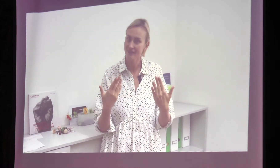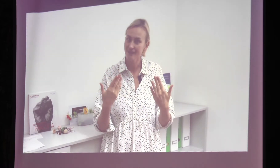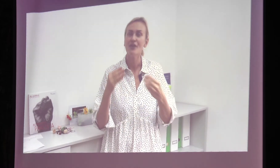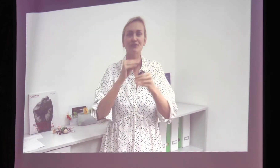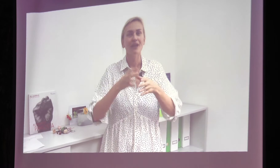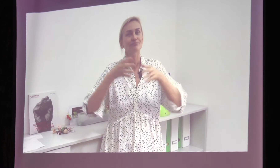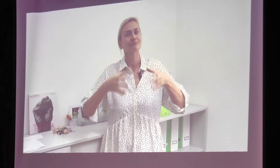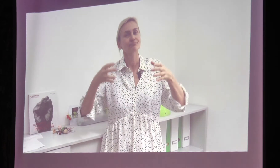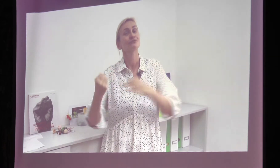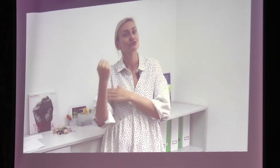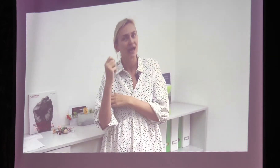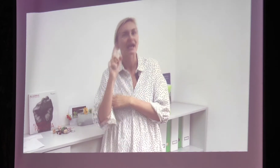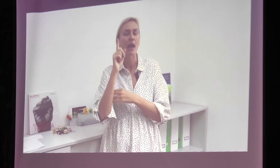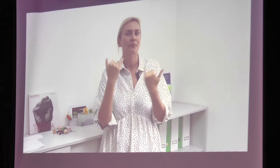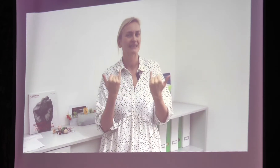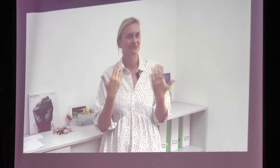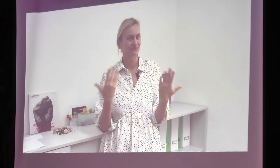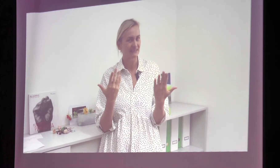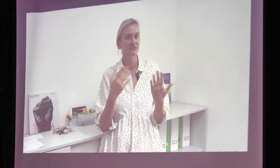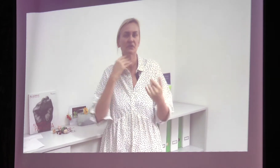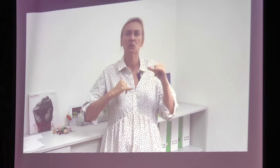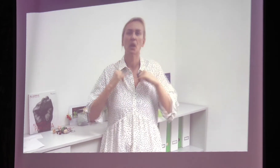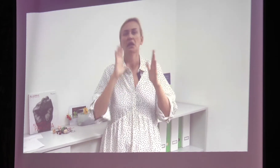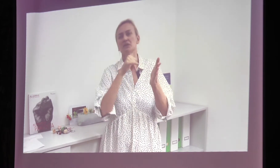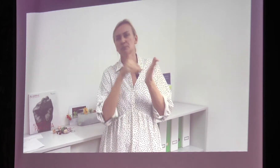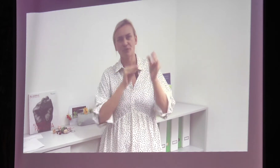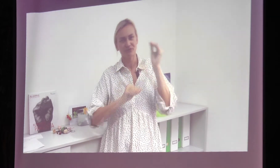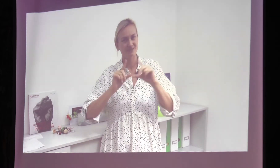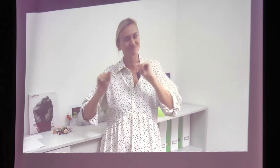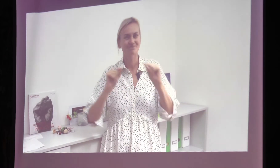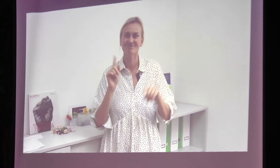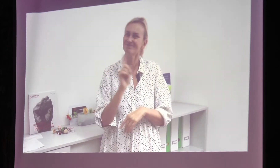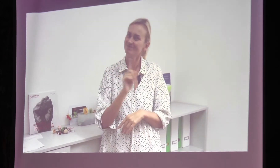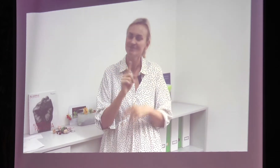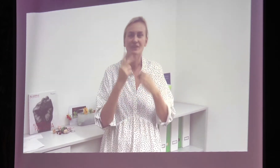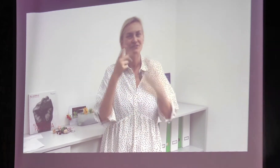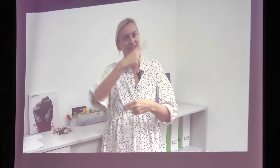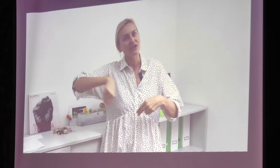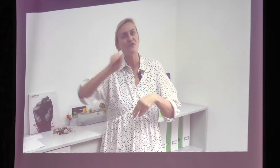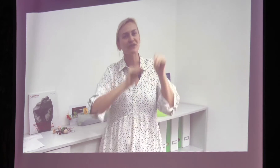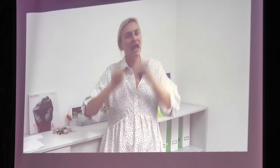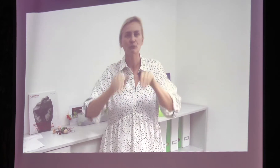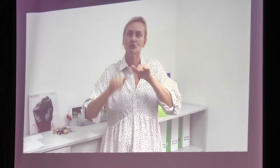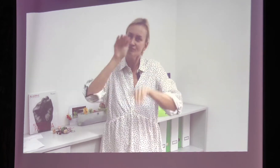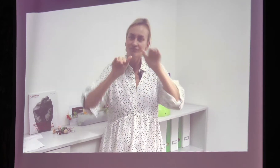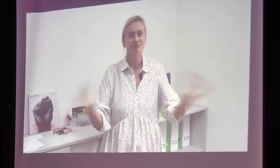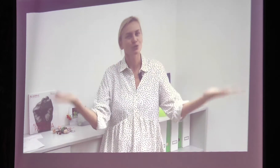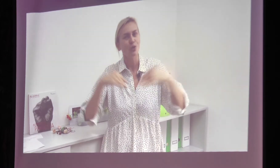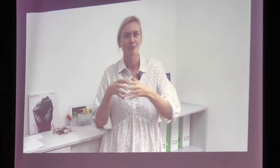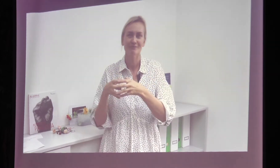Entschuldigung. Entschuldigung. Aufgrund der österreichischen Gebärdensprache sind wir gerade etwas verunsichert. Also wir freuen uns auf die Zusammenarbeit, die